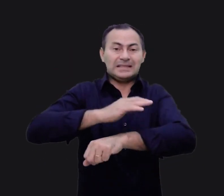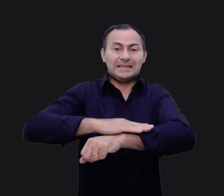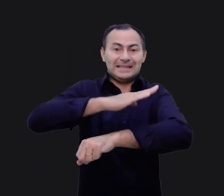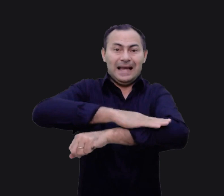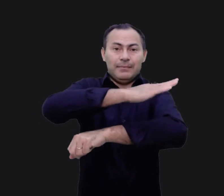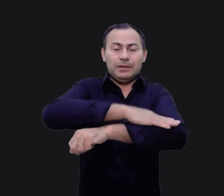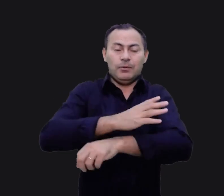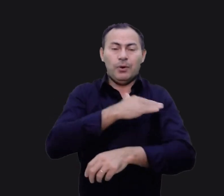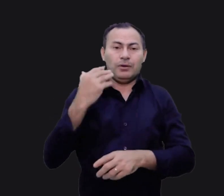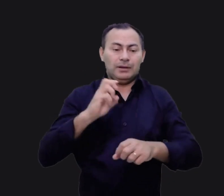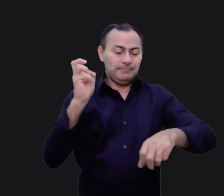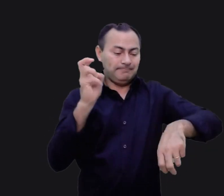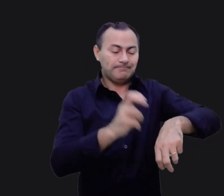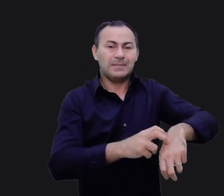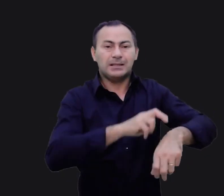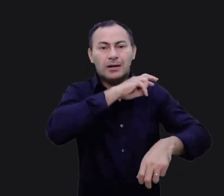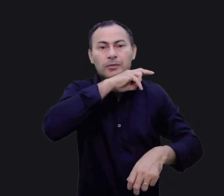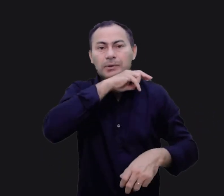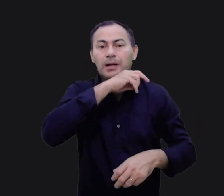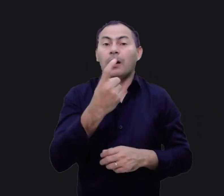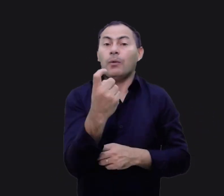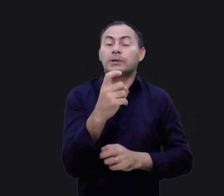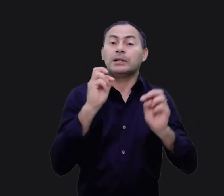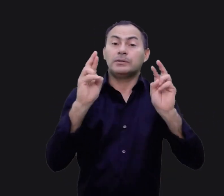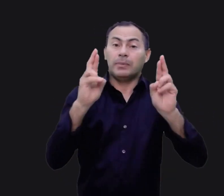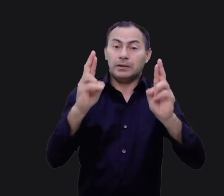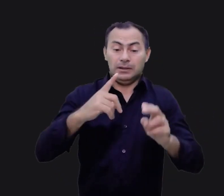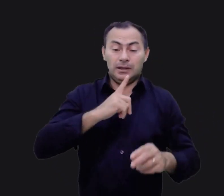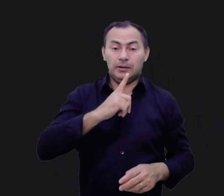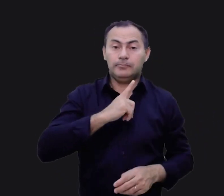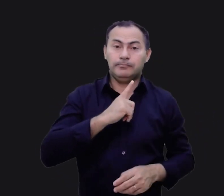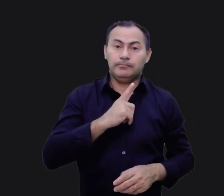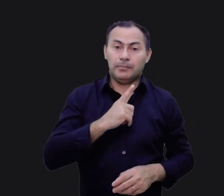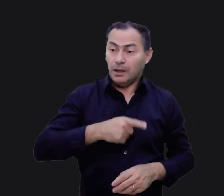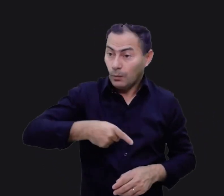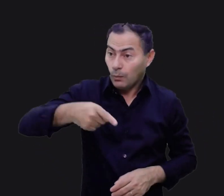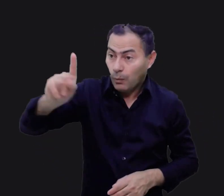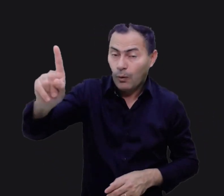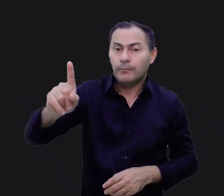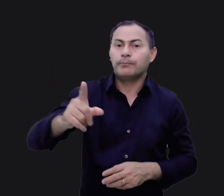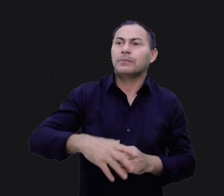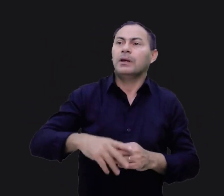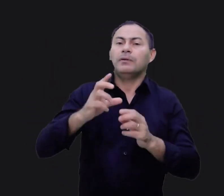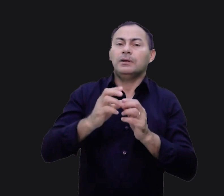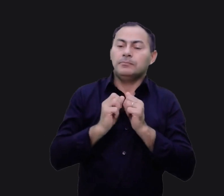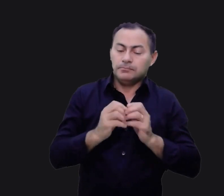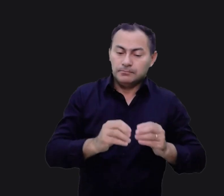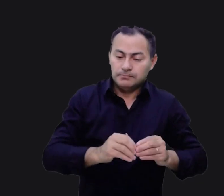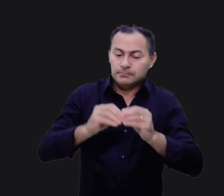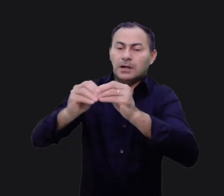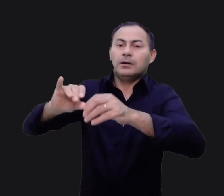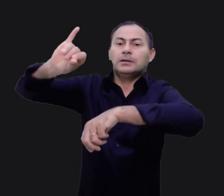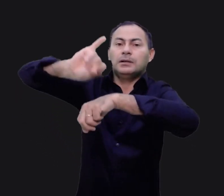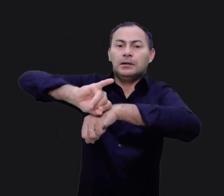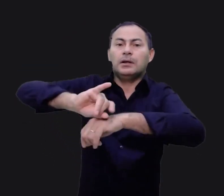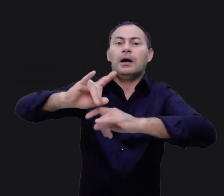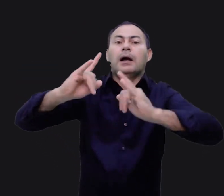morrendo por causa dessa picada. Essa é a única esperança que eu tenho. Esses foram carregados até o centro do